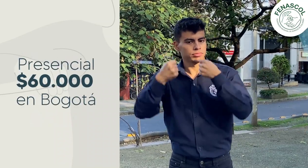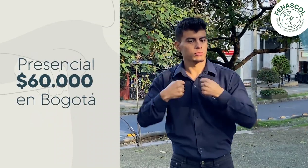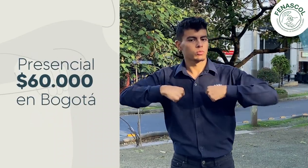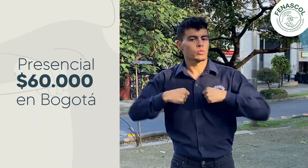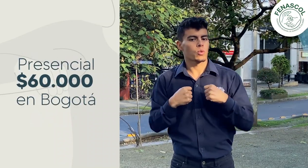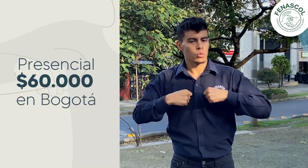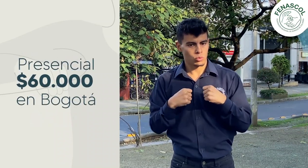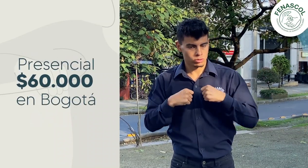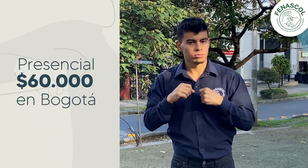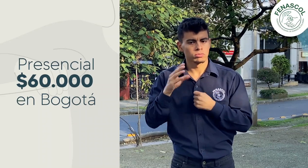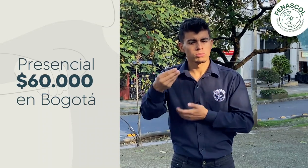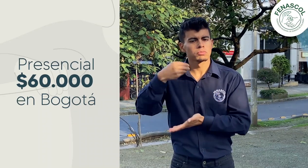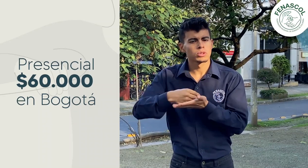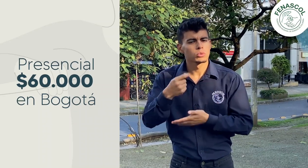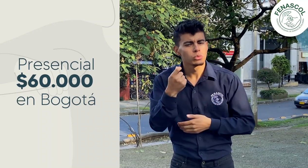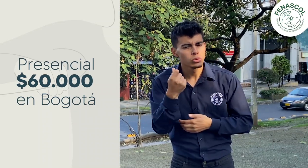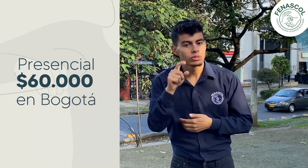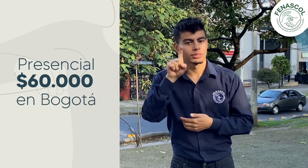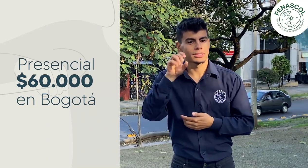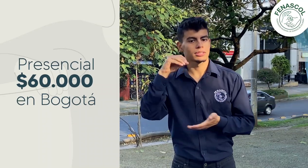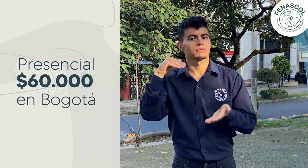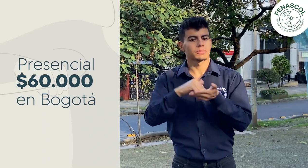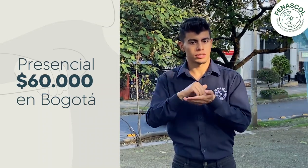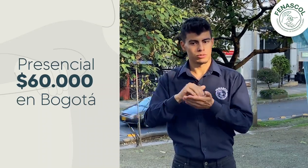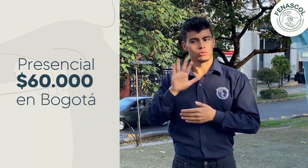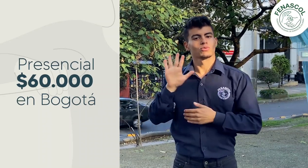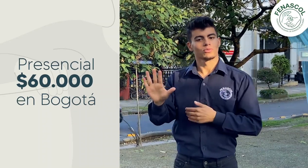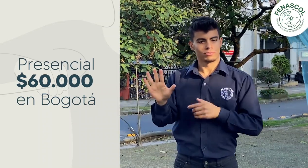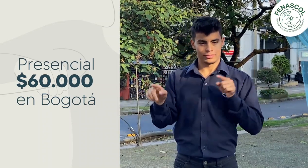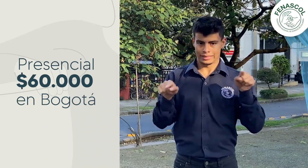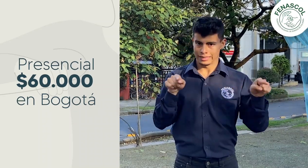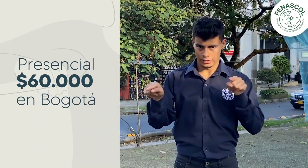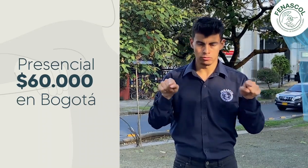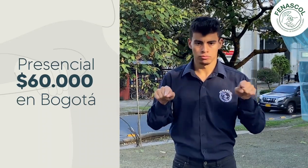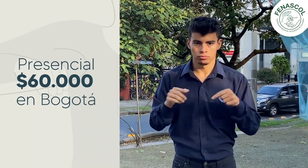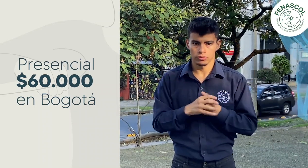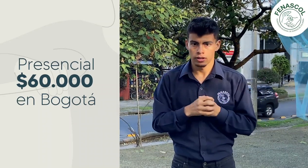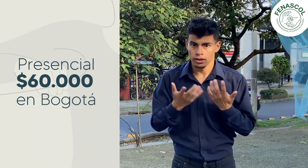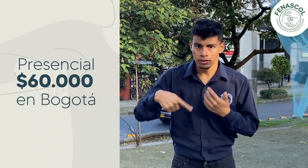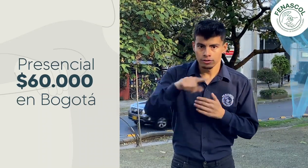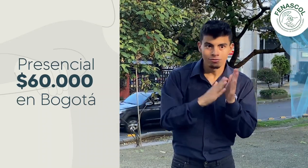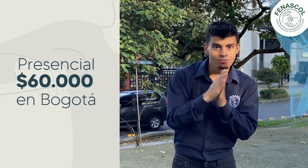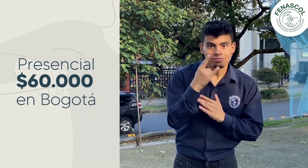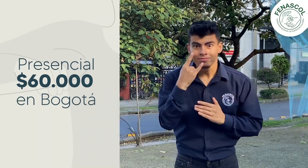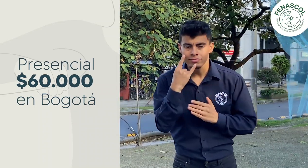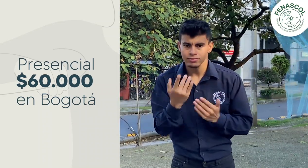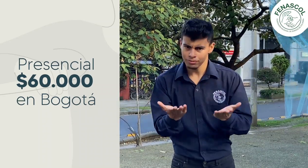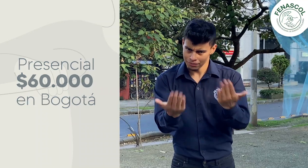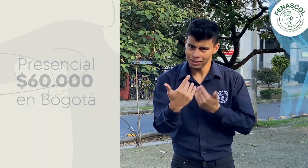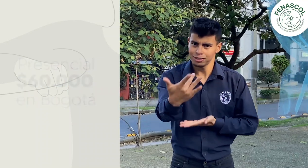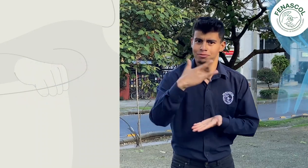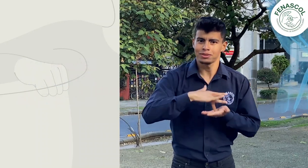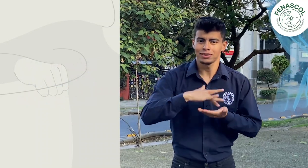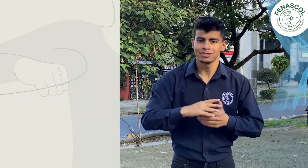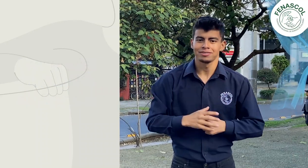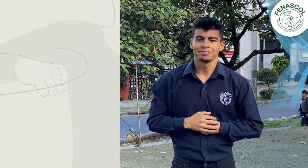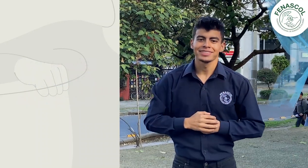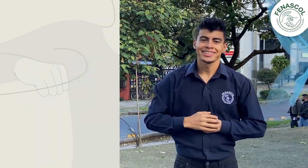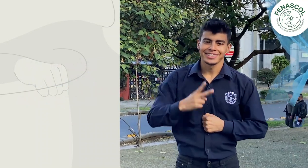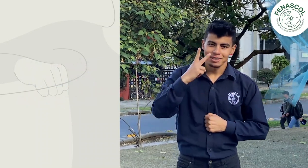recuerden que la conferencia tendrá como sede la ciudad de Bogotá. Debes pagar 60.000 pesos colombianos. Esas son las modalidades y sus precios. Si estás interesado, ven y